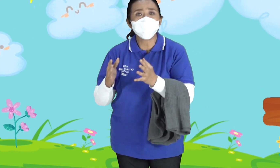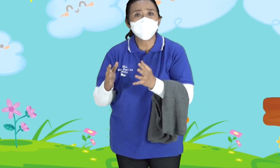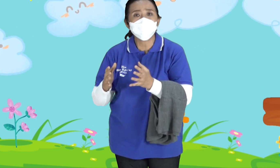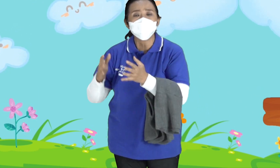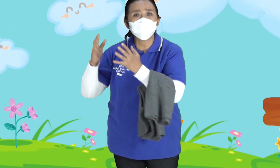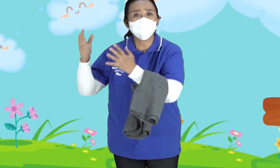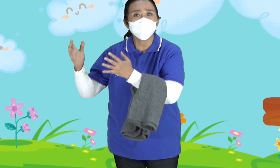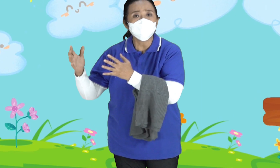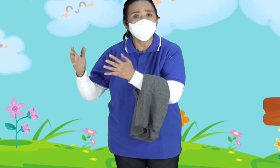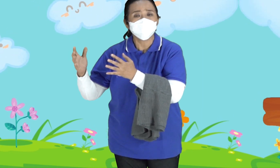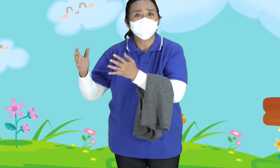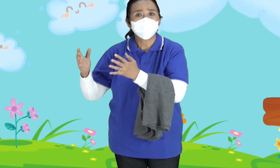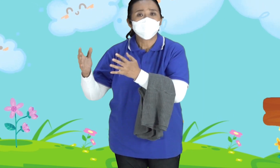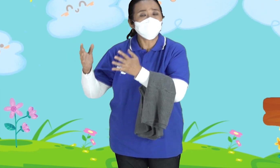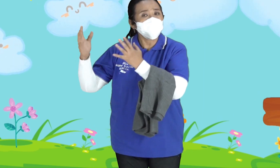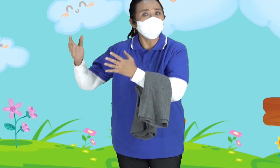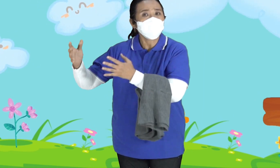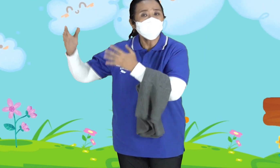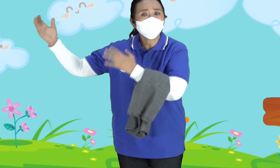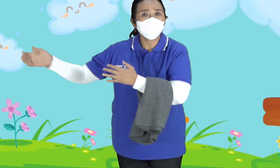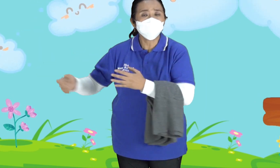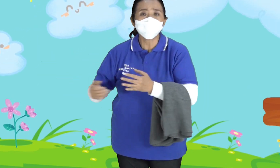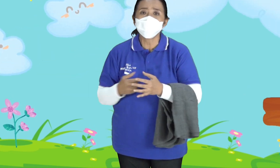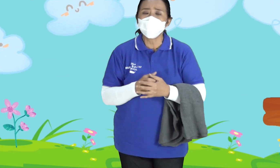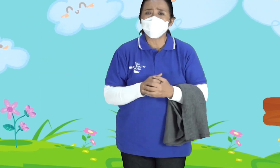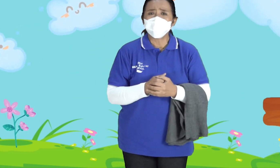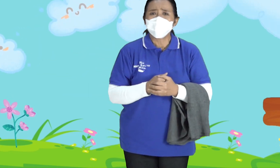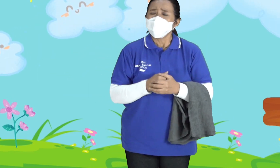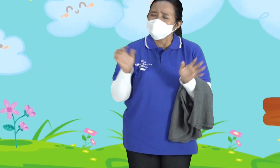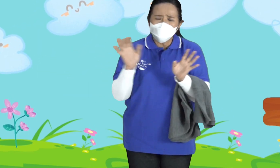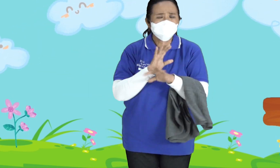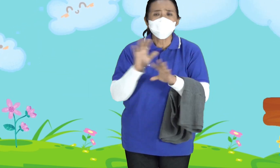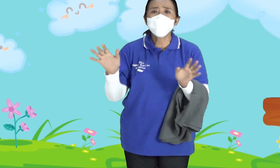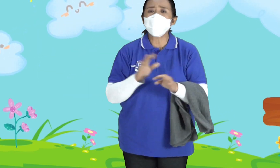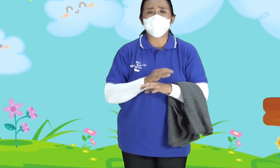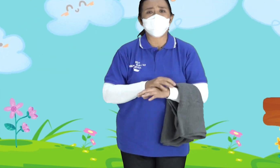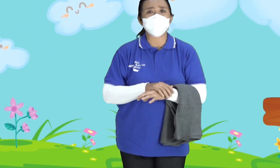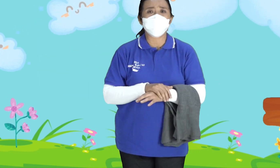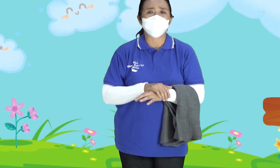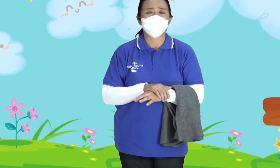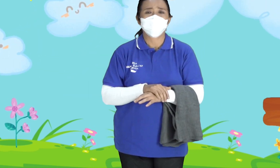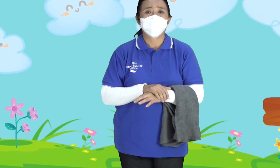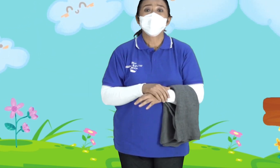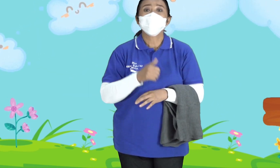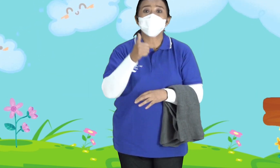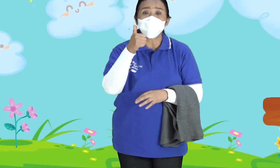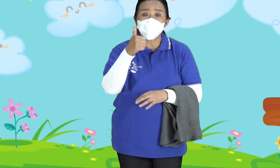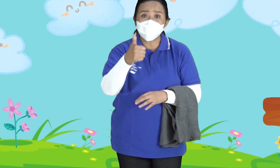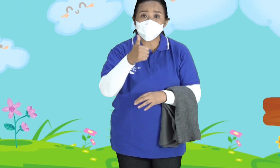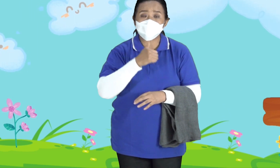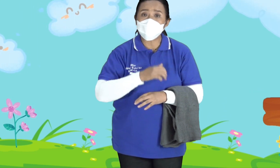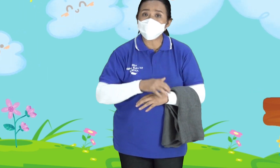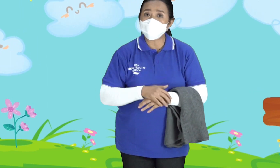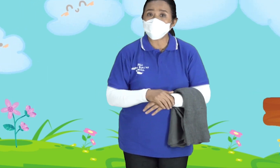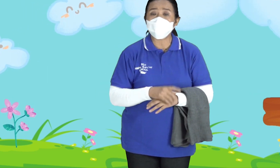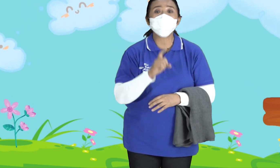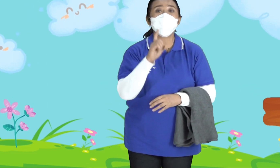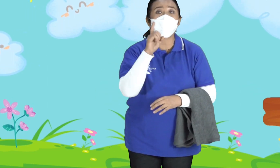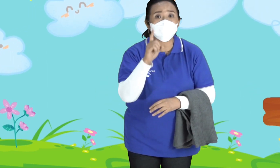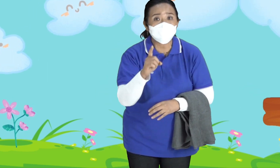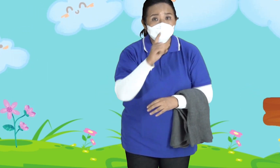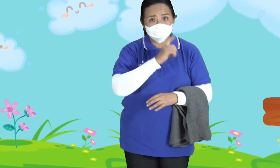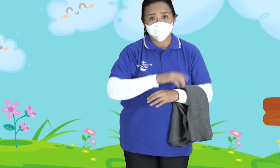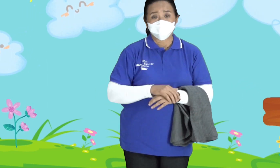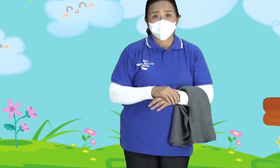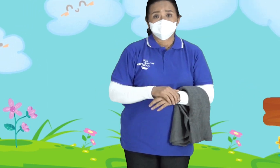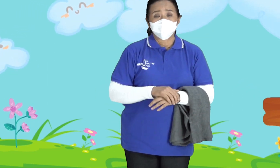mendampingi Dan mengikuti Nabi Elia Kemana pun pergi Tidak mau meninggalkannya Teruji Kesetiaannya Dan